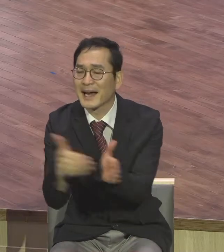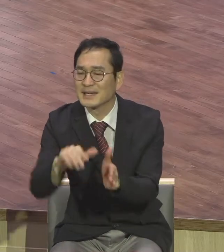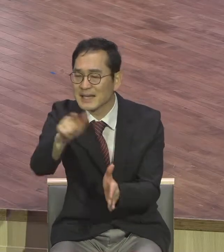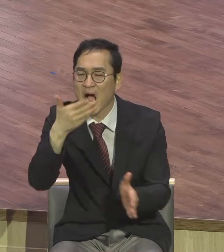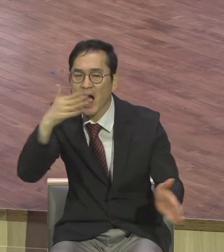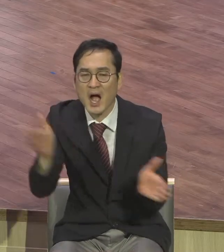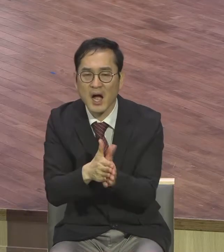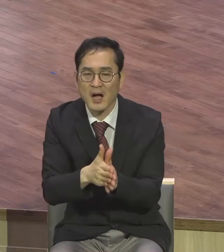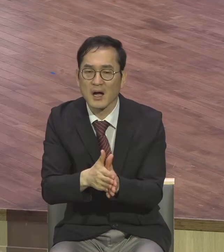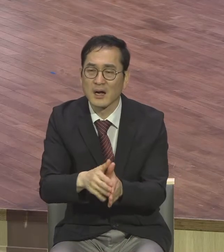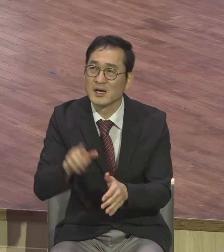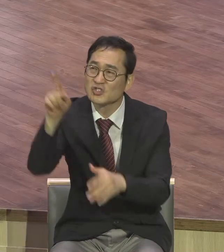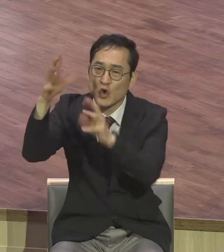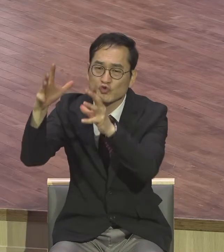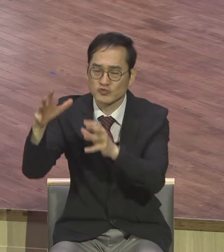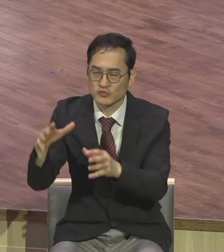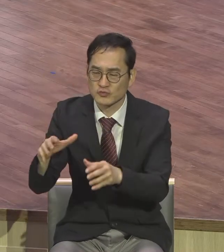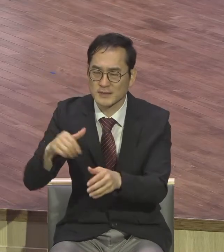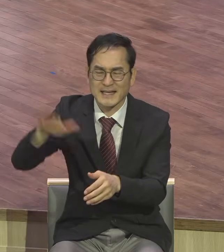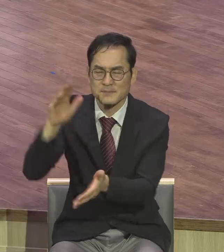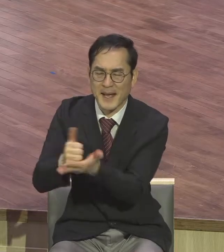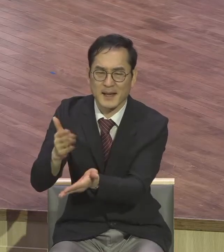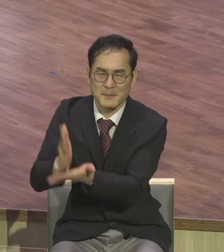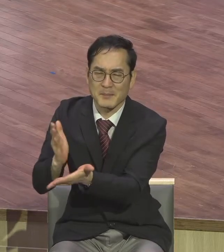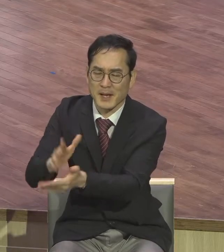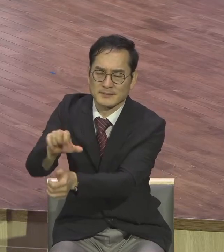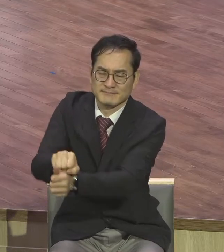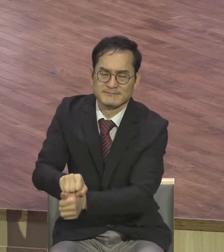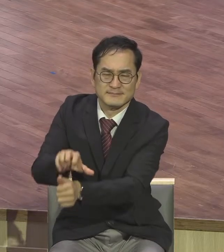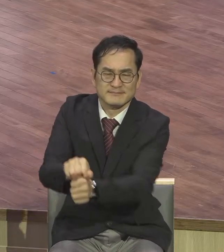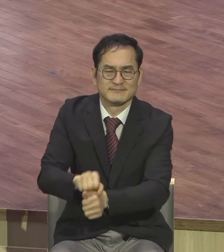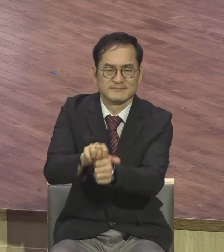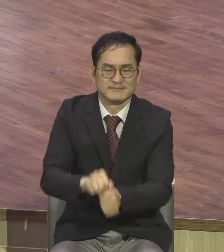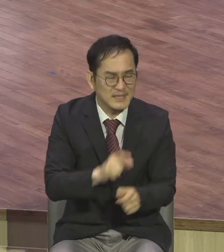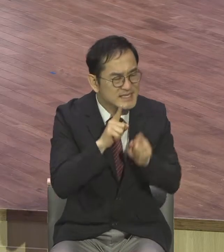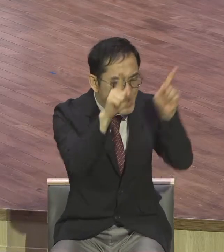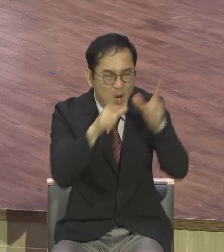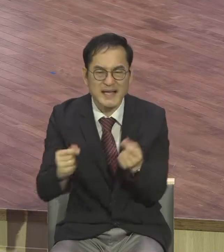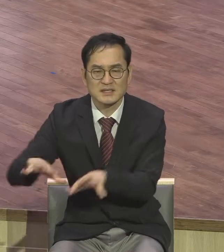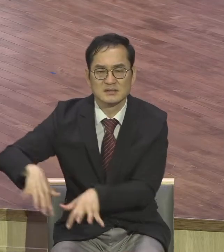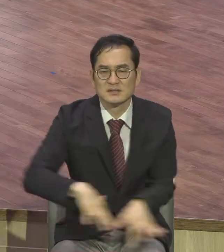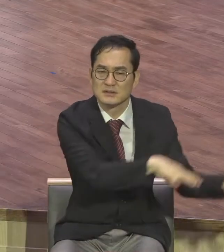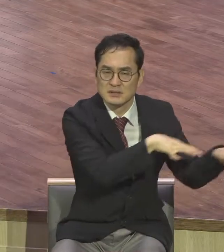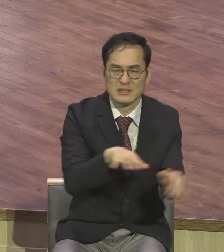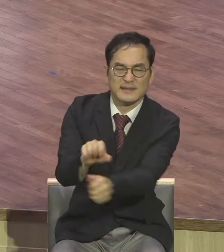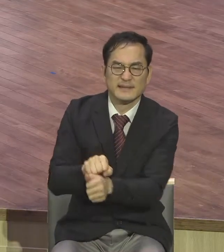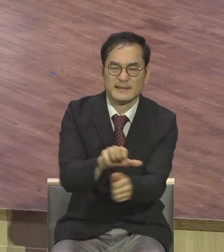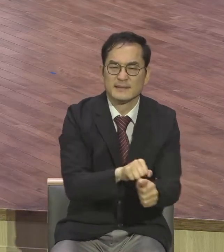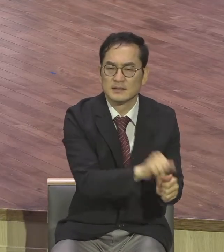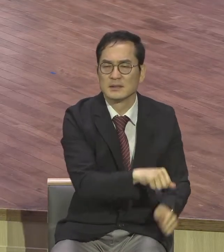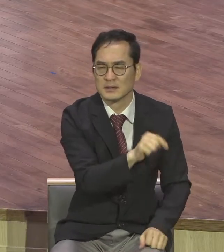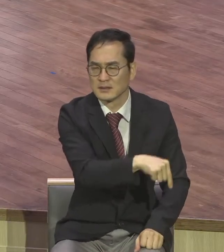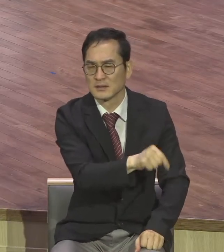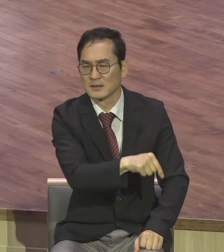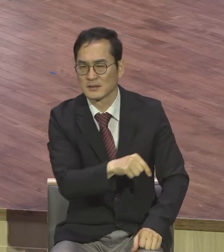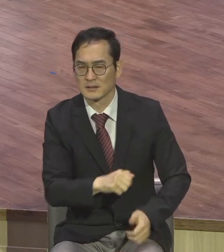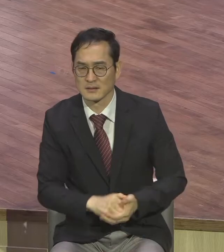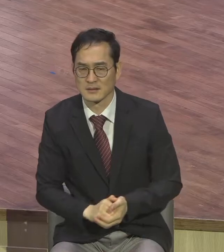다시 말하면 남들에게 자기도 은혜를 받지 않고 남들도 은혜 받지 못하게 하고 심지어 은혜 받은 것도